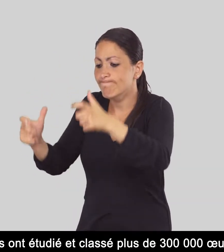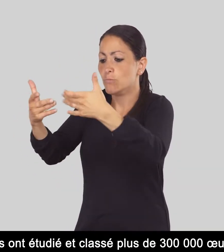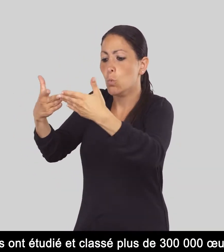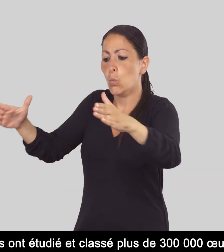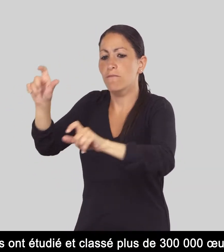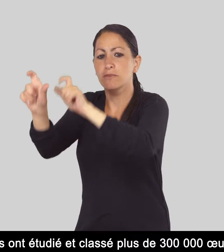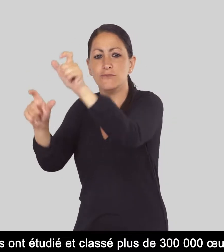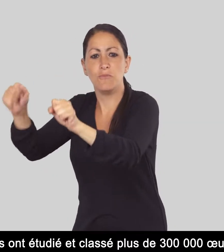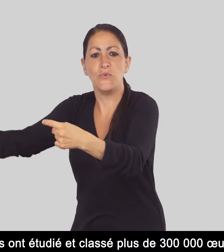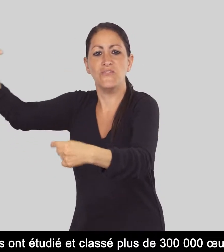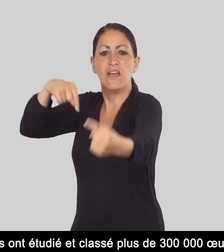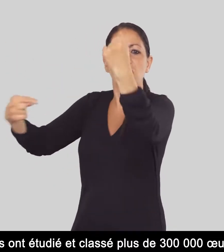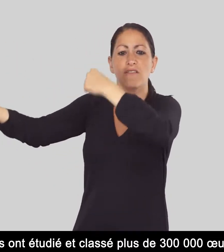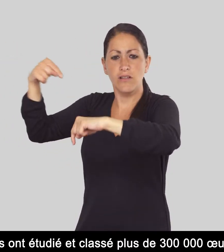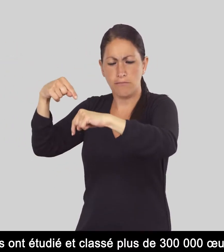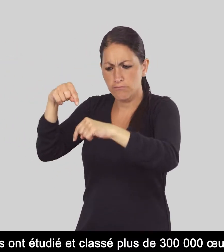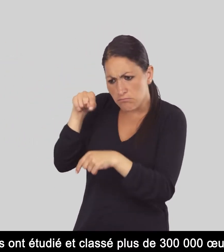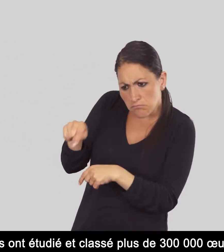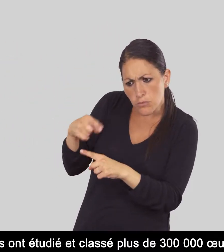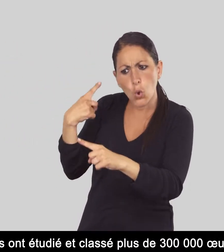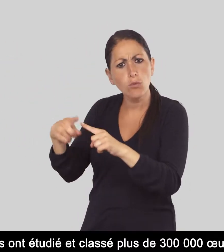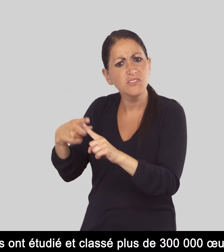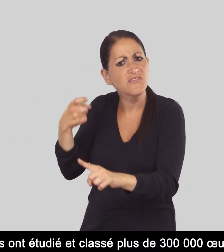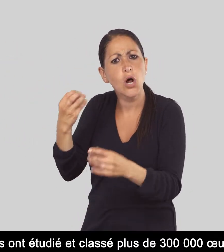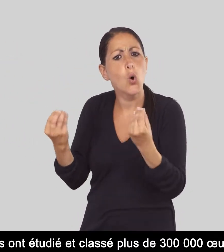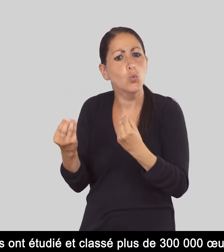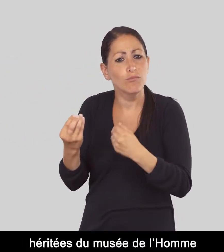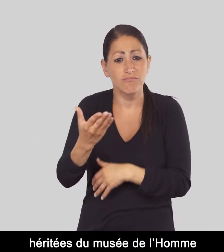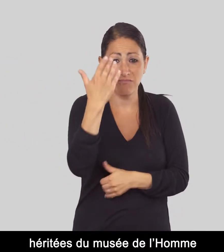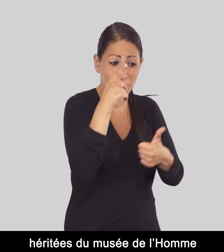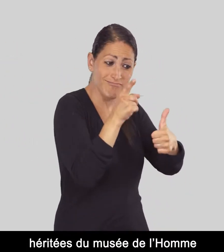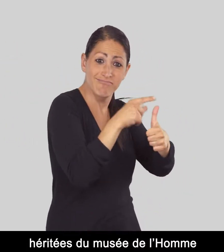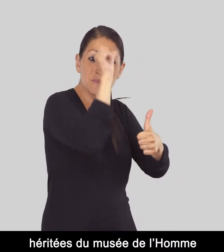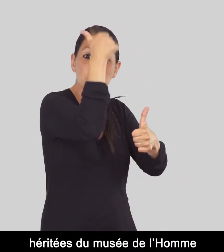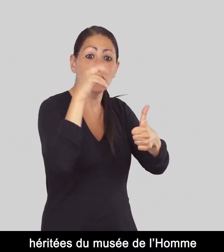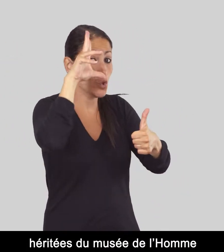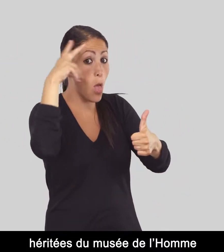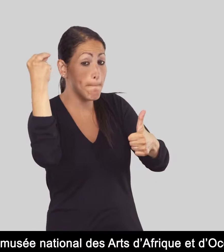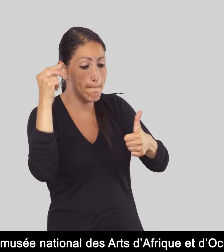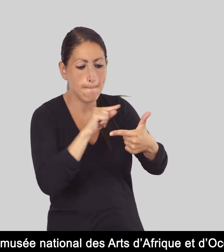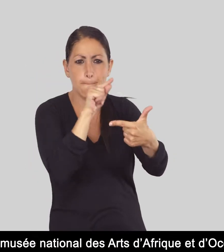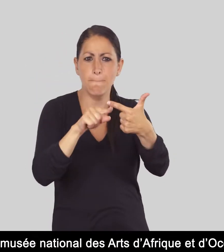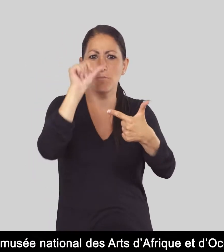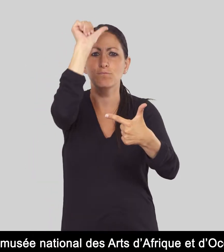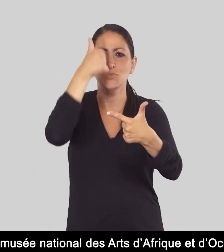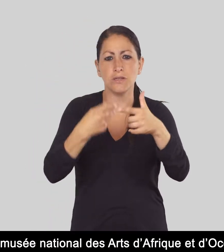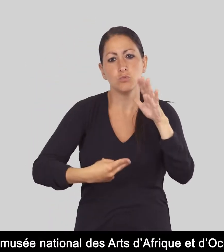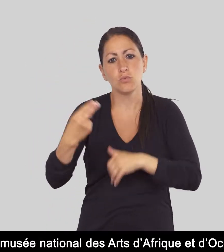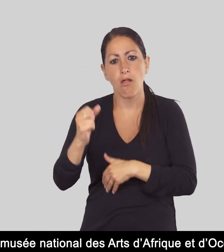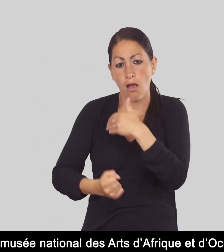Elles ont étudié et classé plus de 300 000 œuvres héritées du musée de l'Homme et du musée national des arts